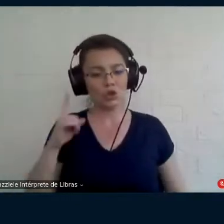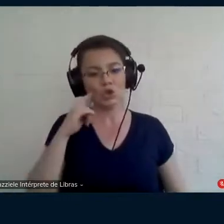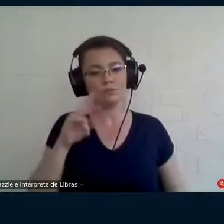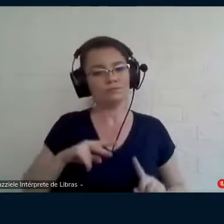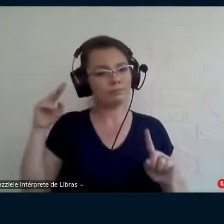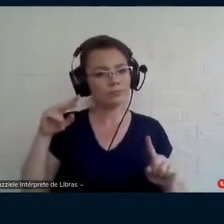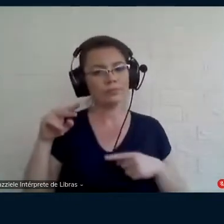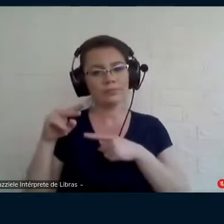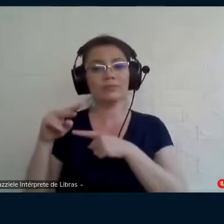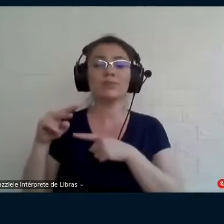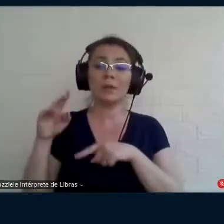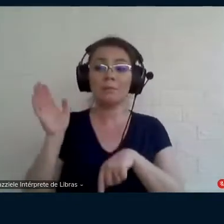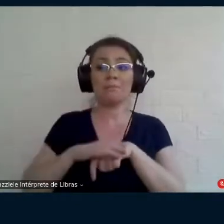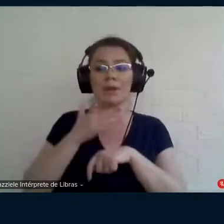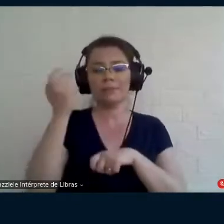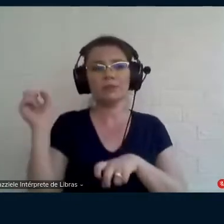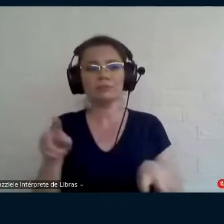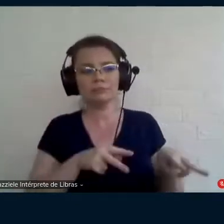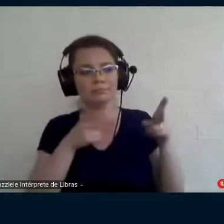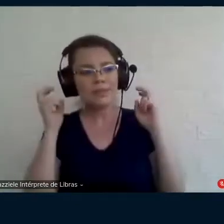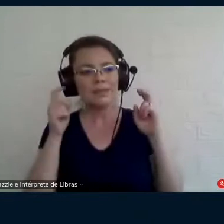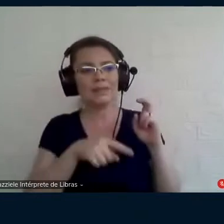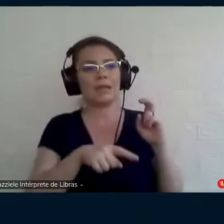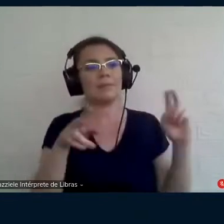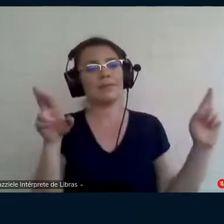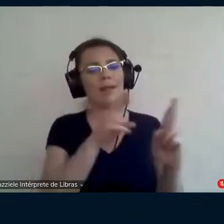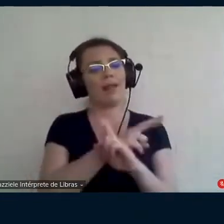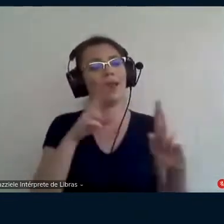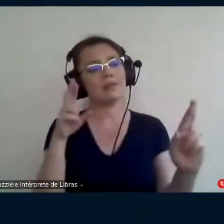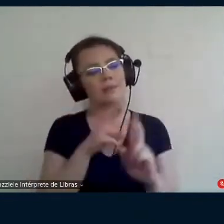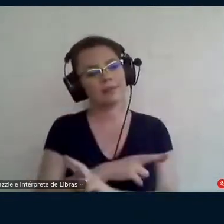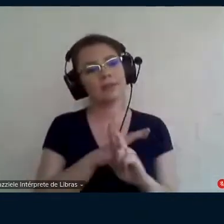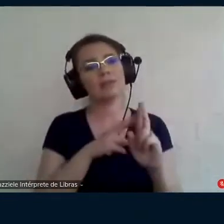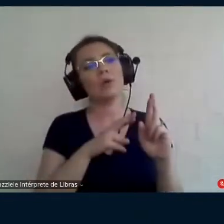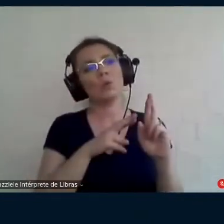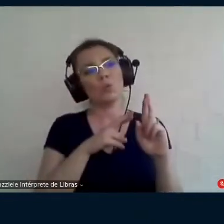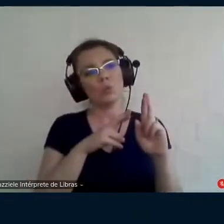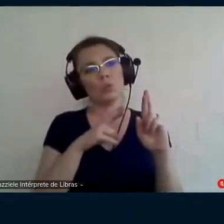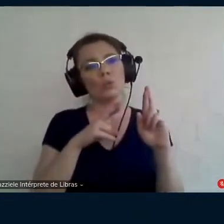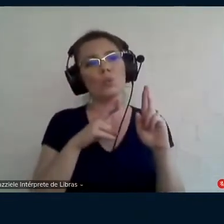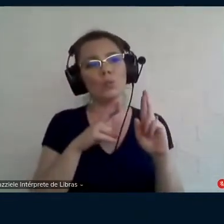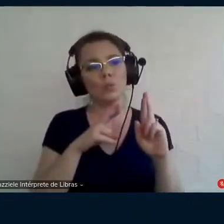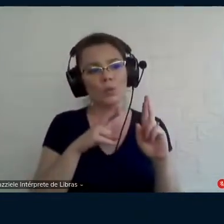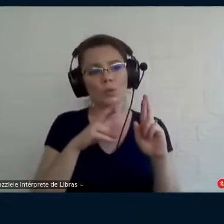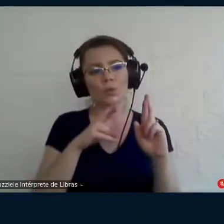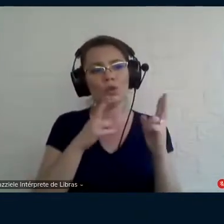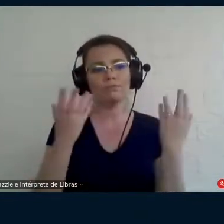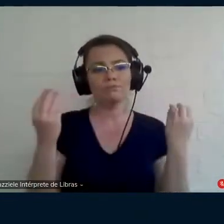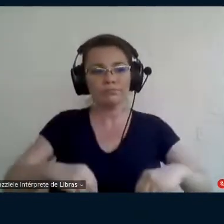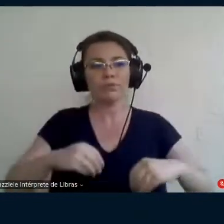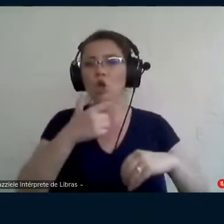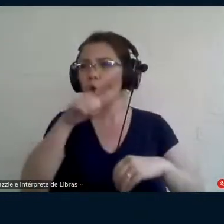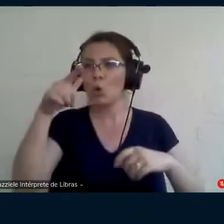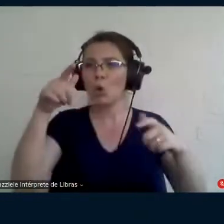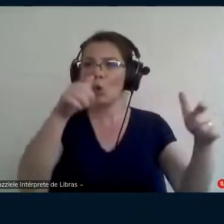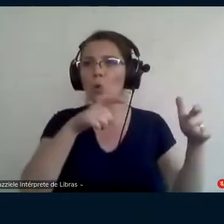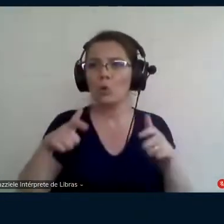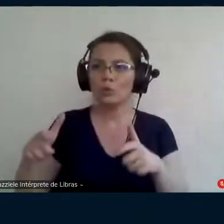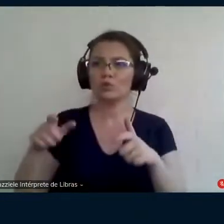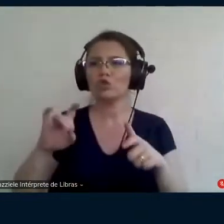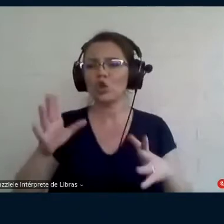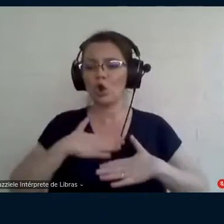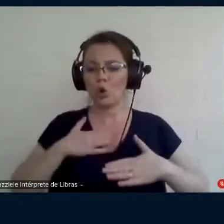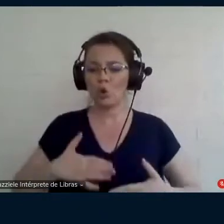mais destacada mais vista na relação também que você estabelece em outros espaços não só no corpo da Paula